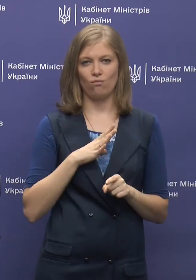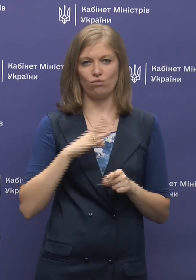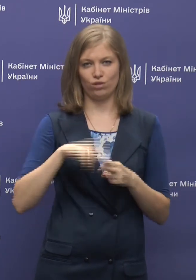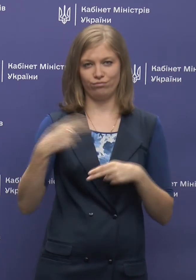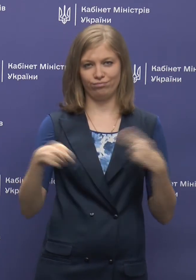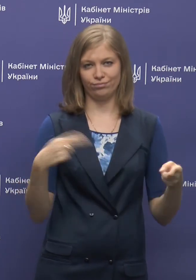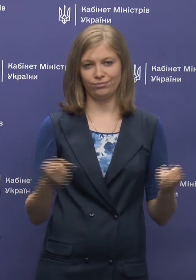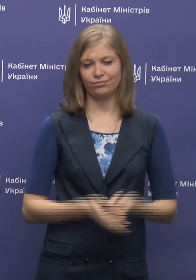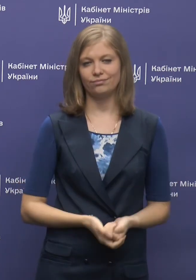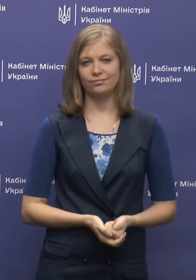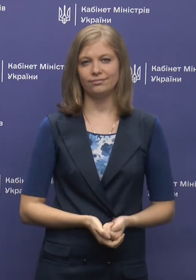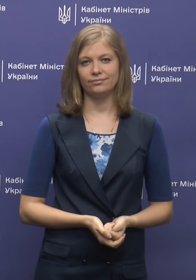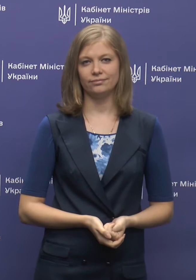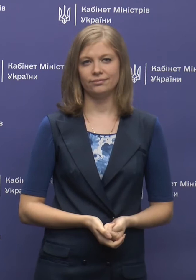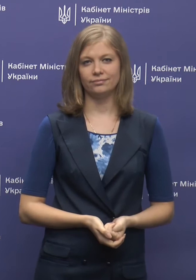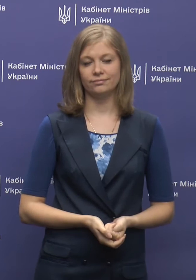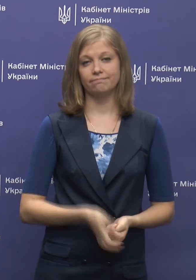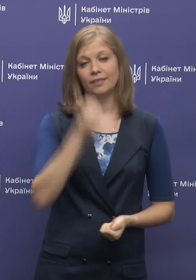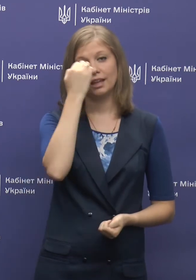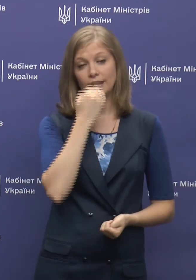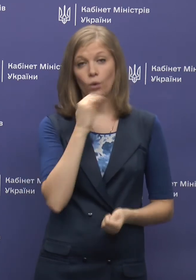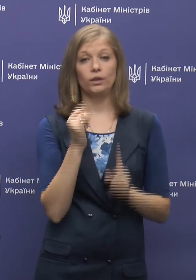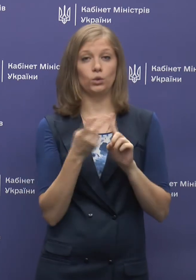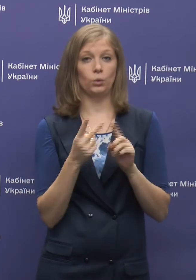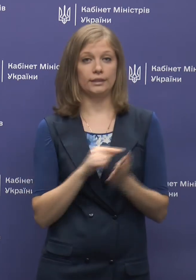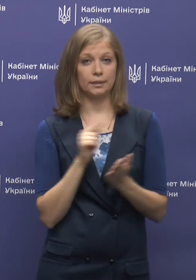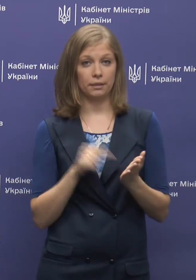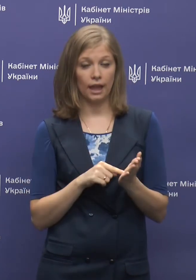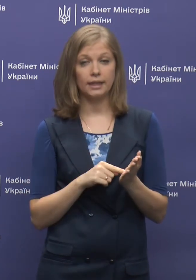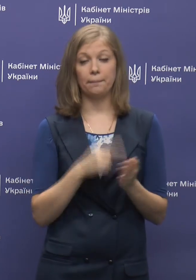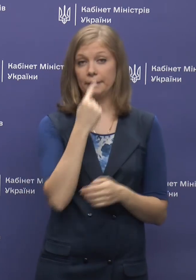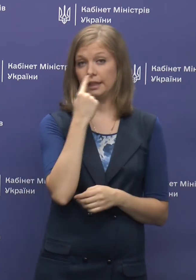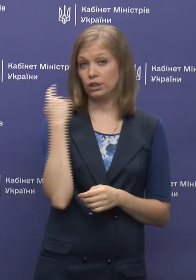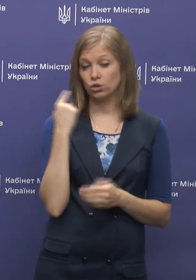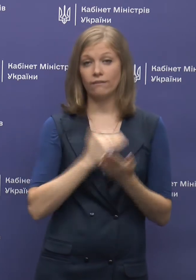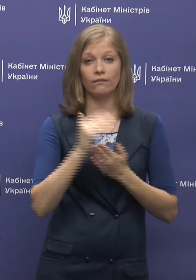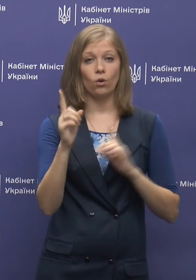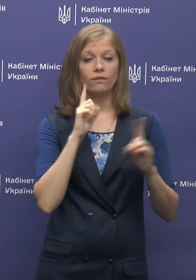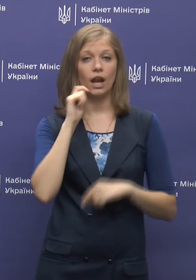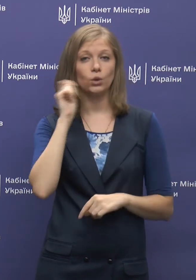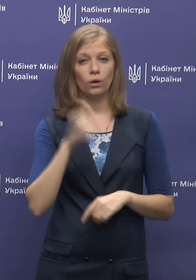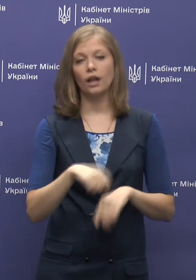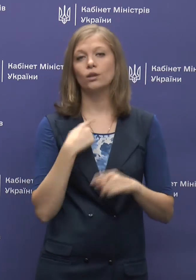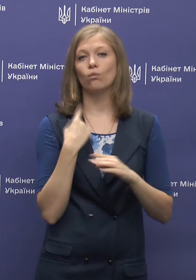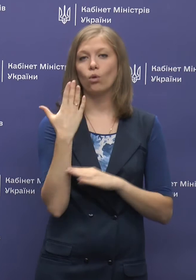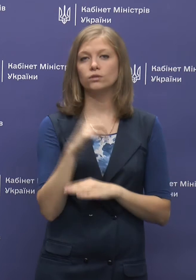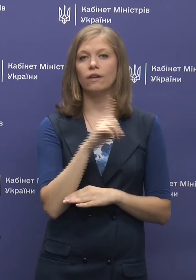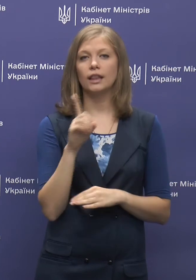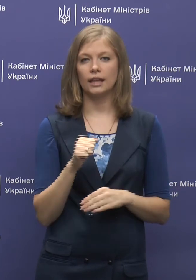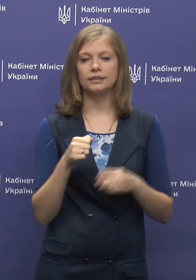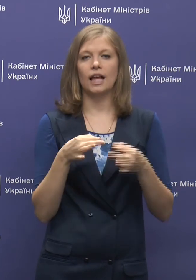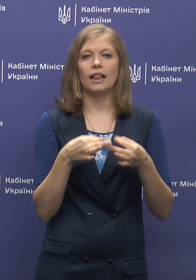інших суб'єктів. Дякую. І наступне запитання. Нещодавно Верховна Рада України проголосувала за